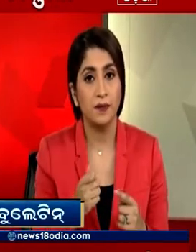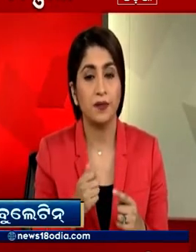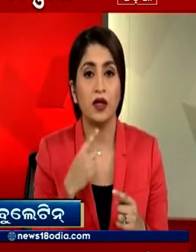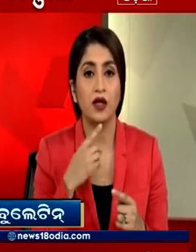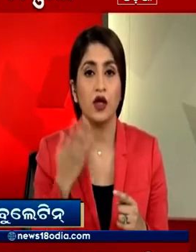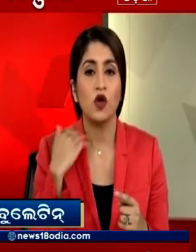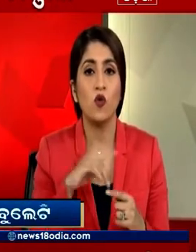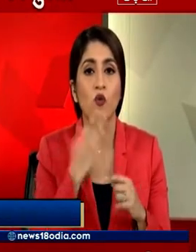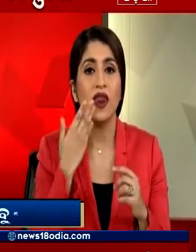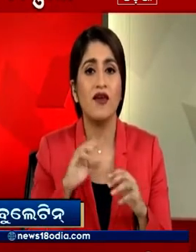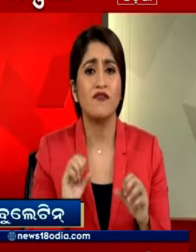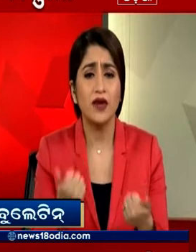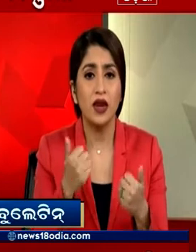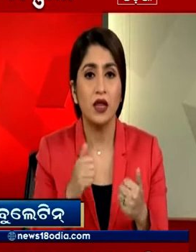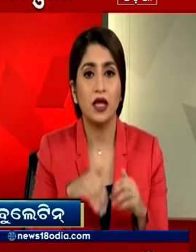उनकी एक बार भी सुद्ध नहीं नहीं